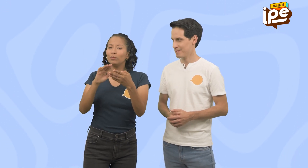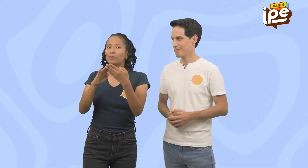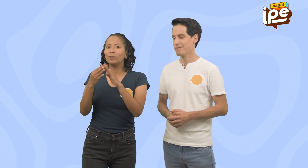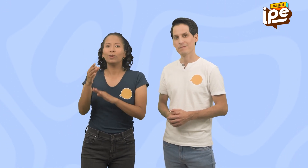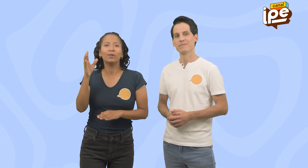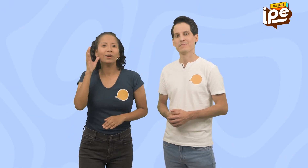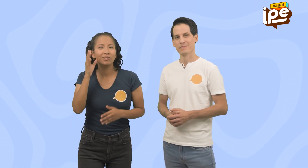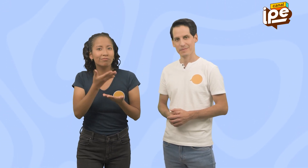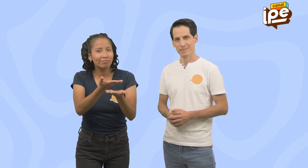oyente